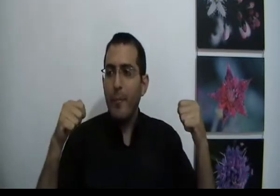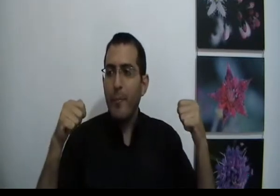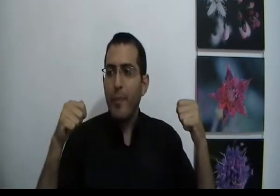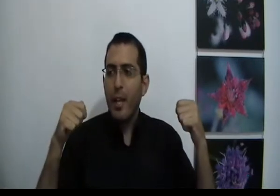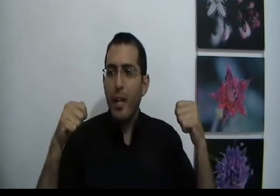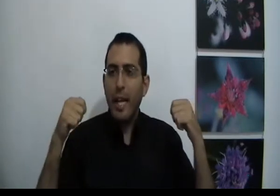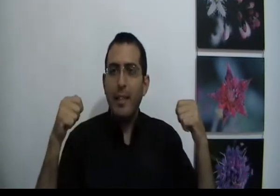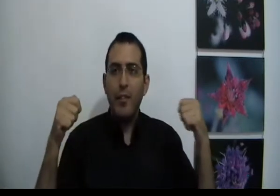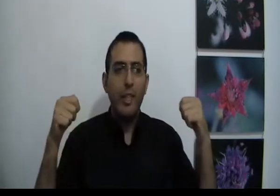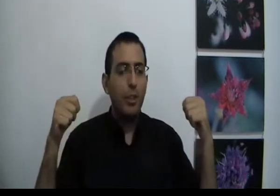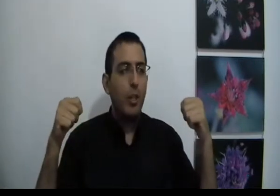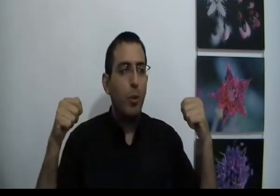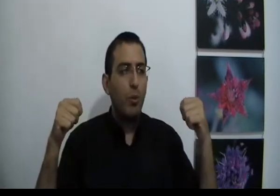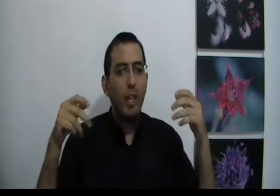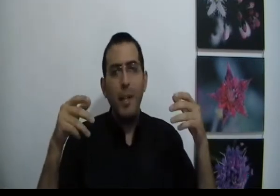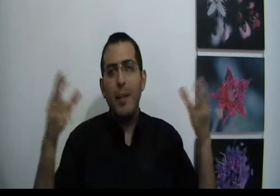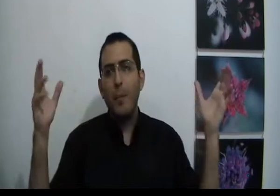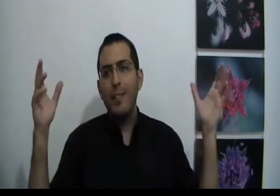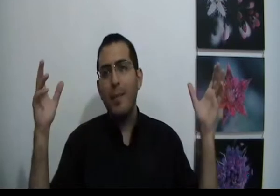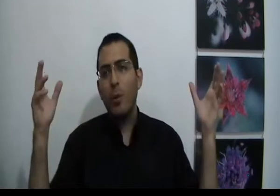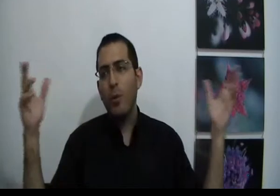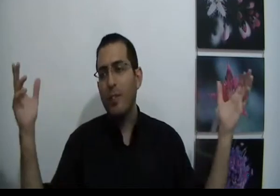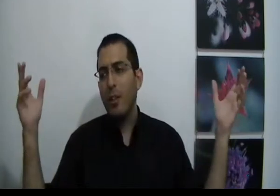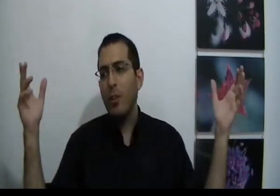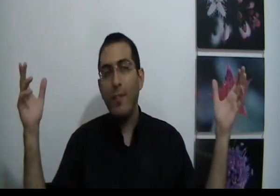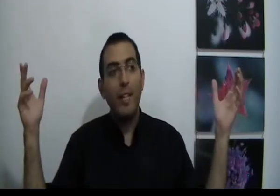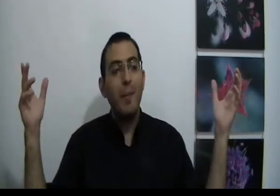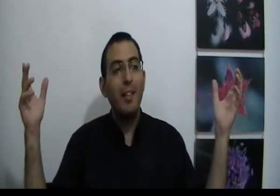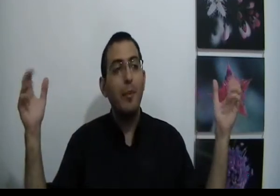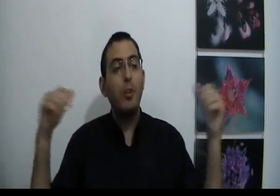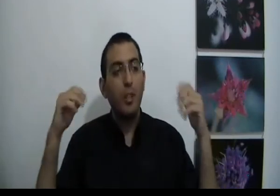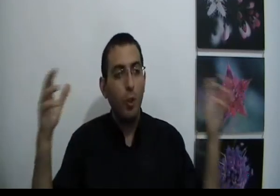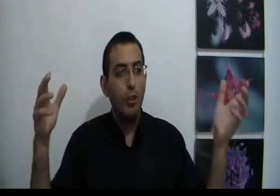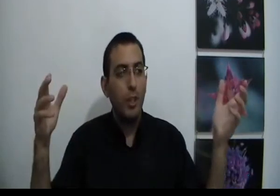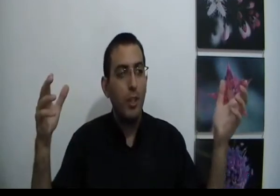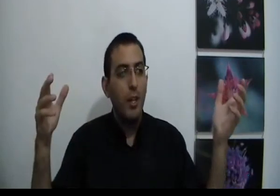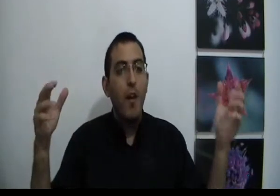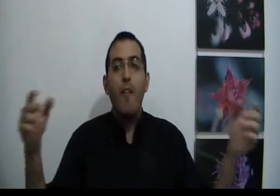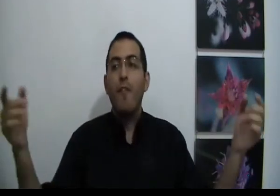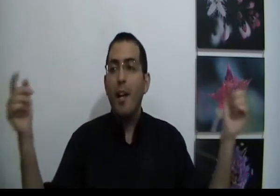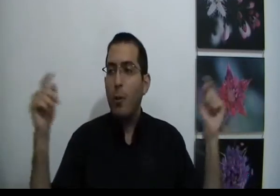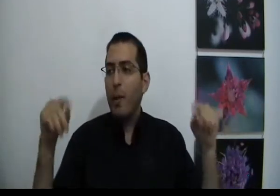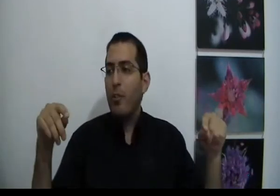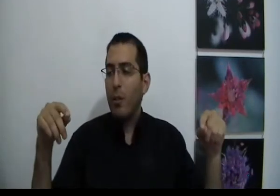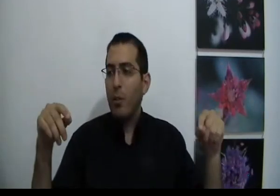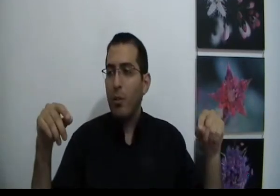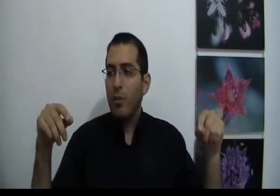את ההבנה של הכל טוב כי אם האדם אומר סתם הכל טוב אז הכל טוב אבל אם האדם יש לו איזה קושי והוא אומר שהכל טוב